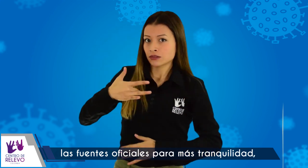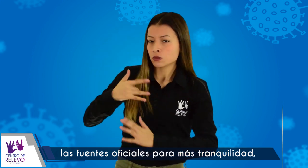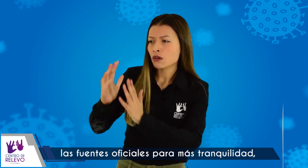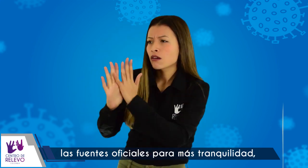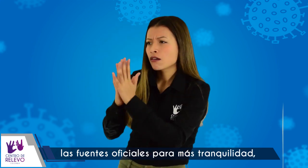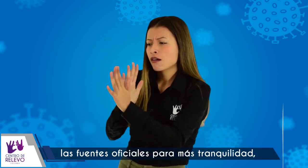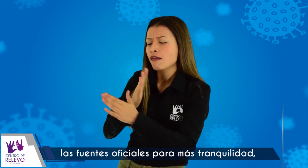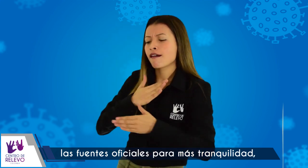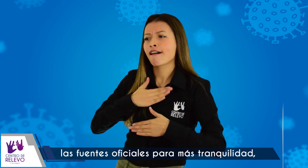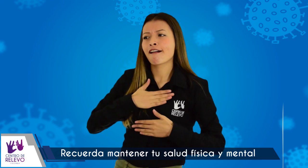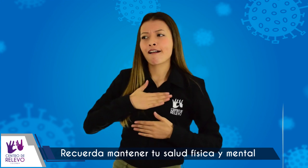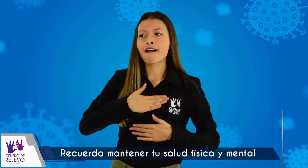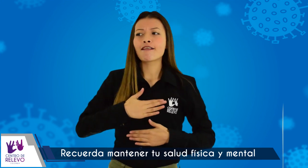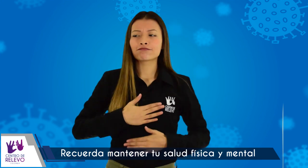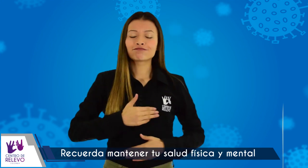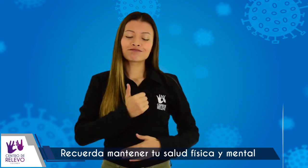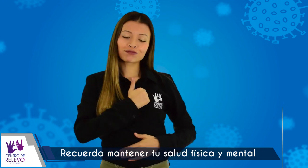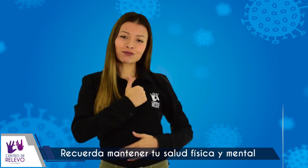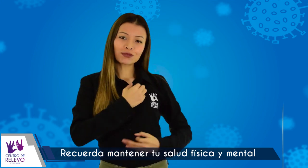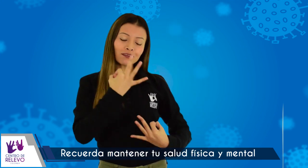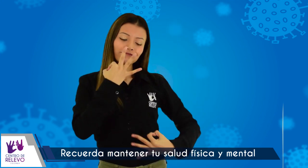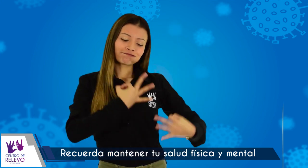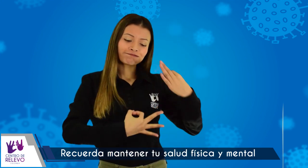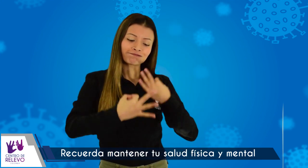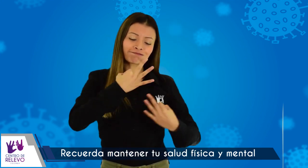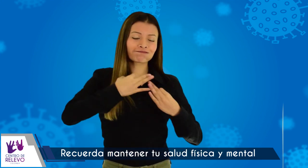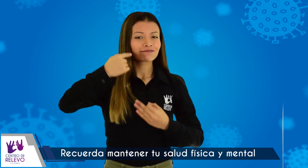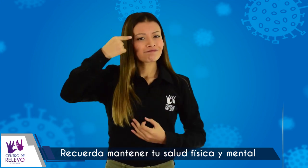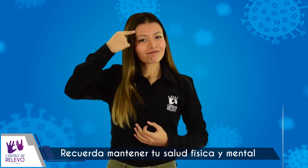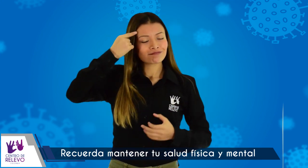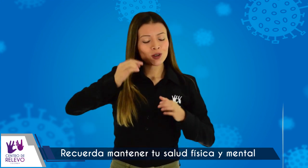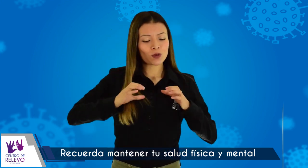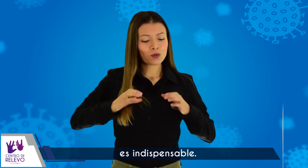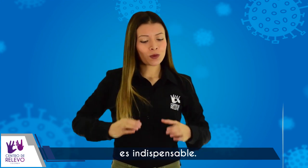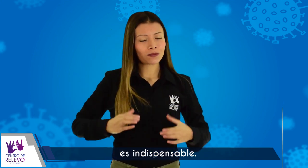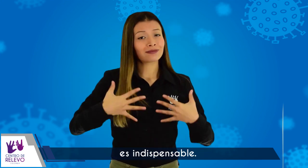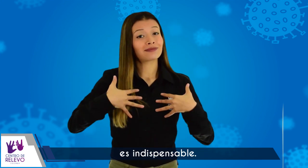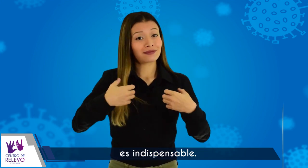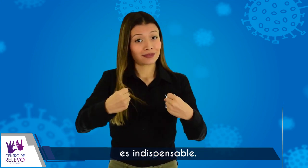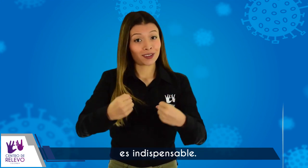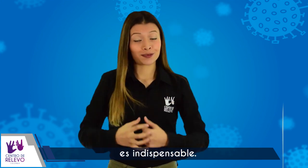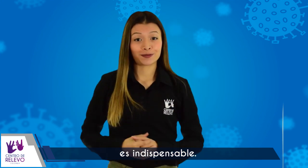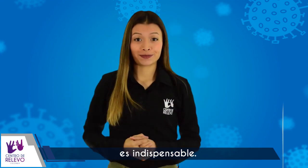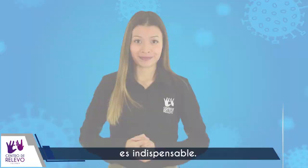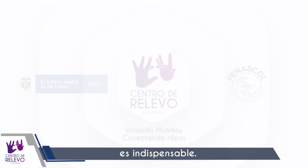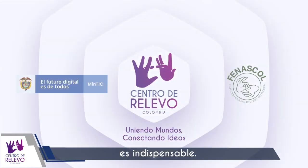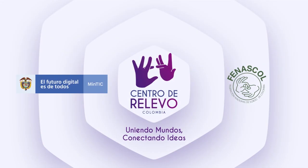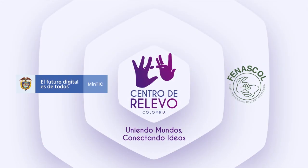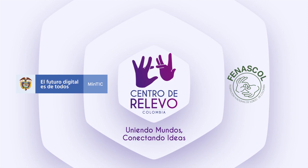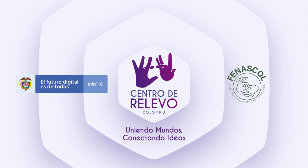Recuerda, mantener tu salud física y mental es indispensable. ejercicio ejercicio físico 9.